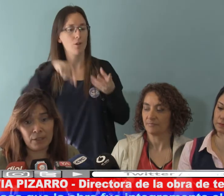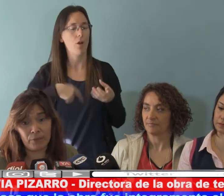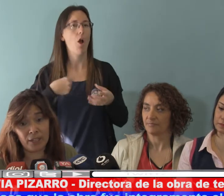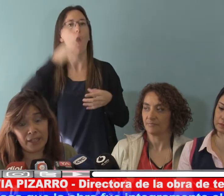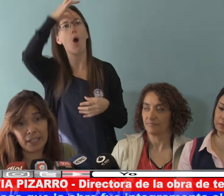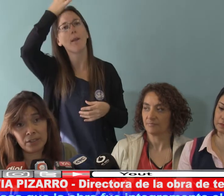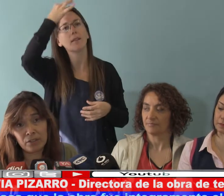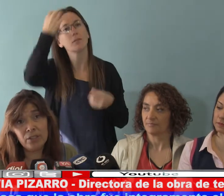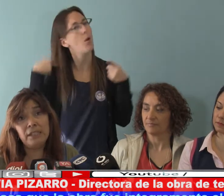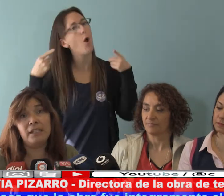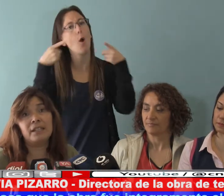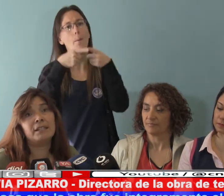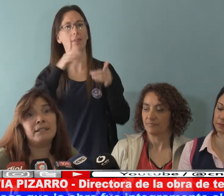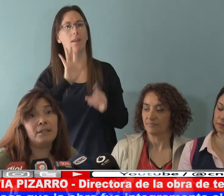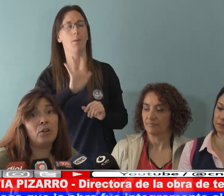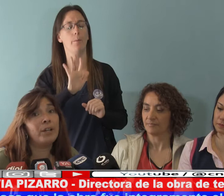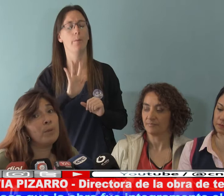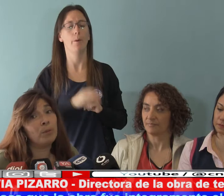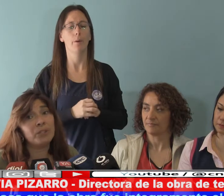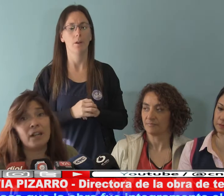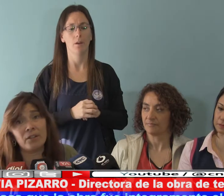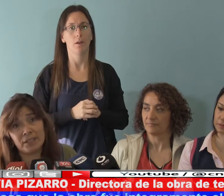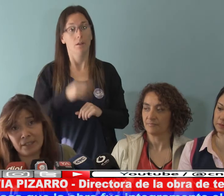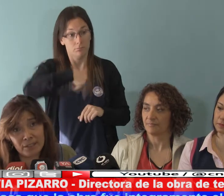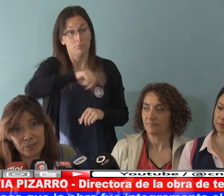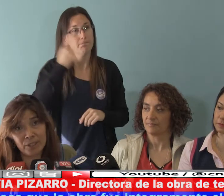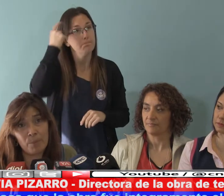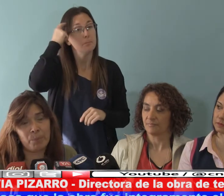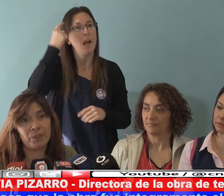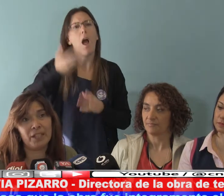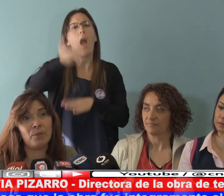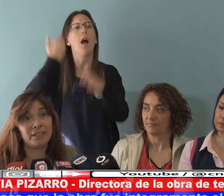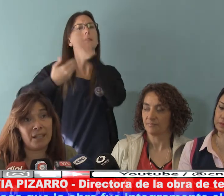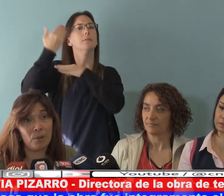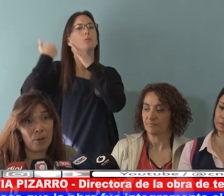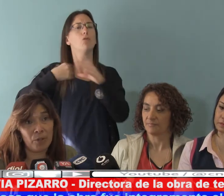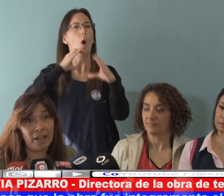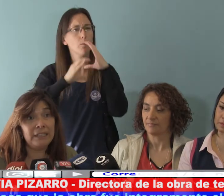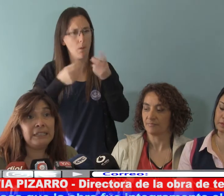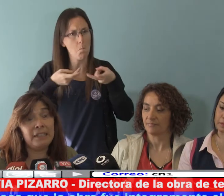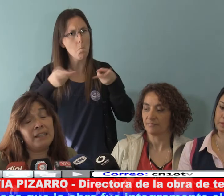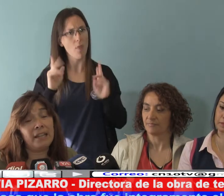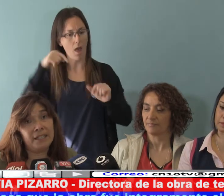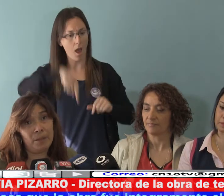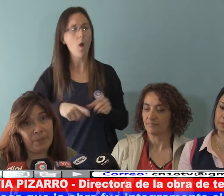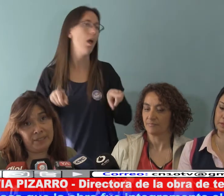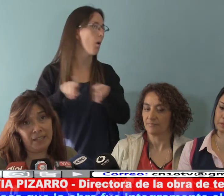enfocada en esto, en que si logramos comunicarnos hace tanto tiempo, ¿por qué no hacerlo ahora desde la discapacidad?